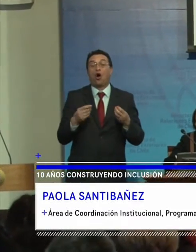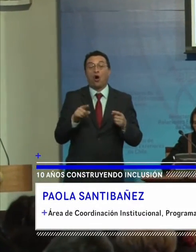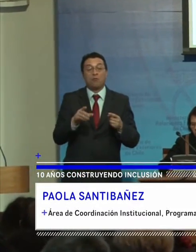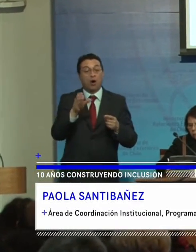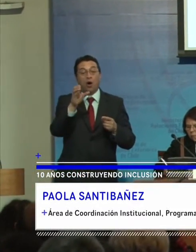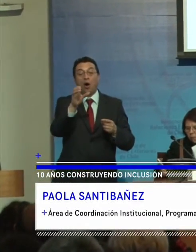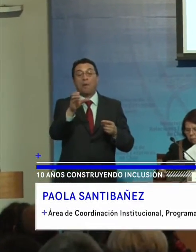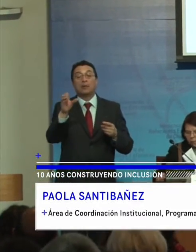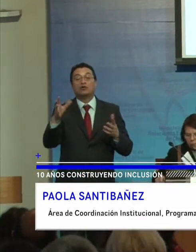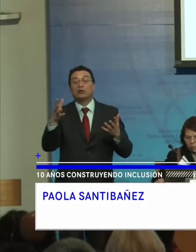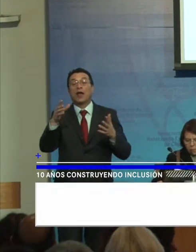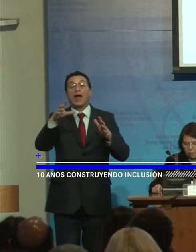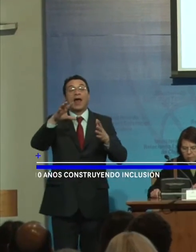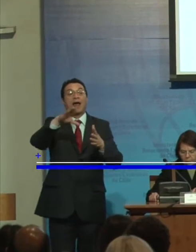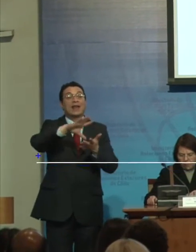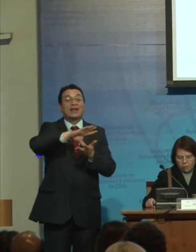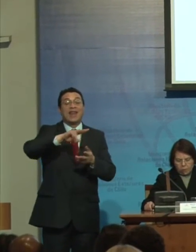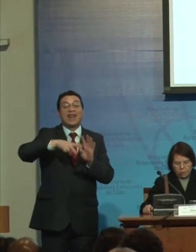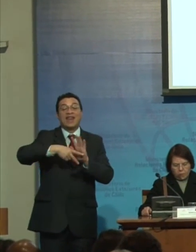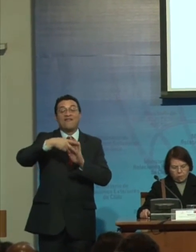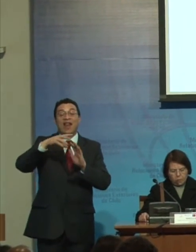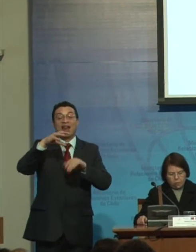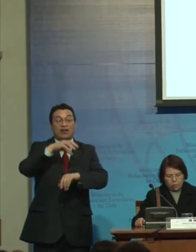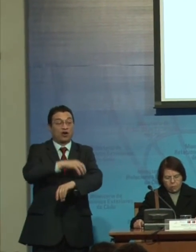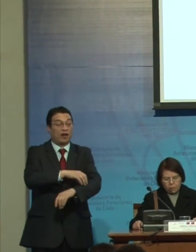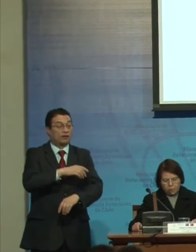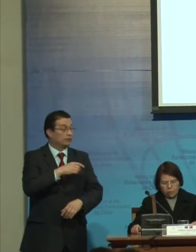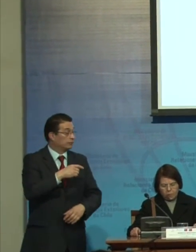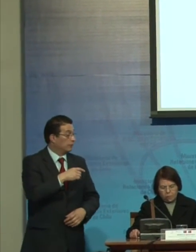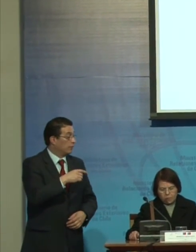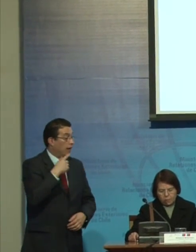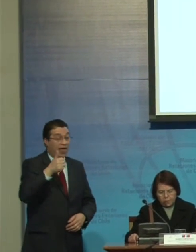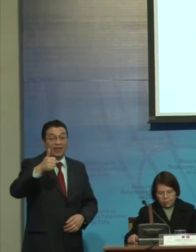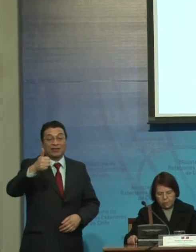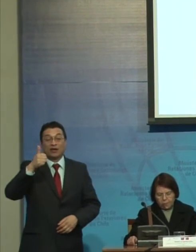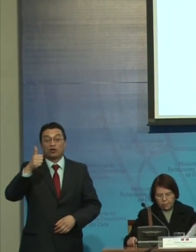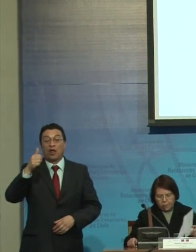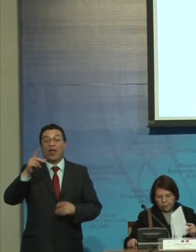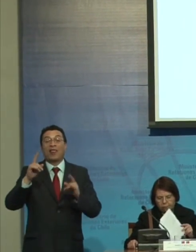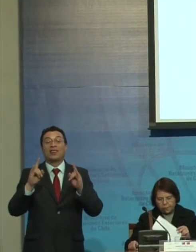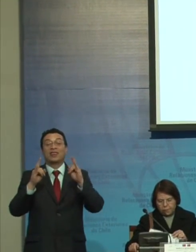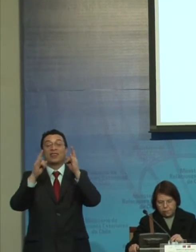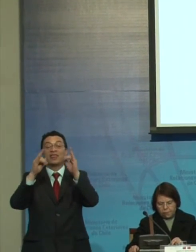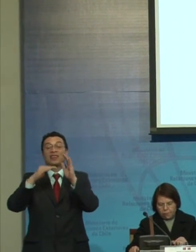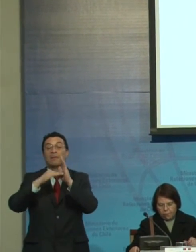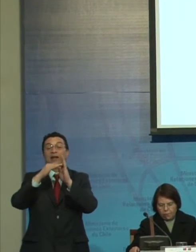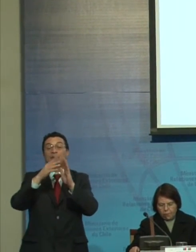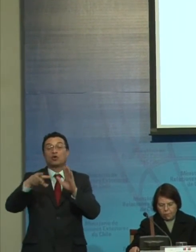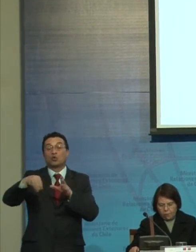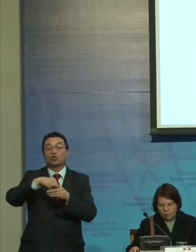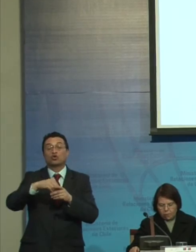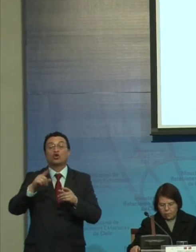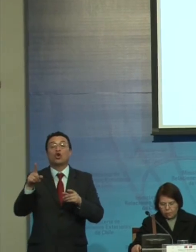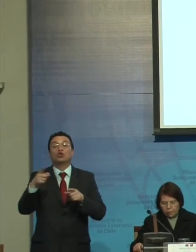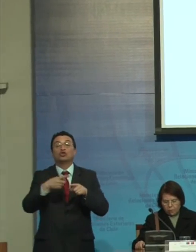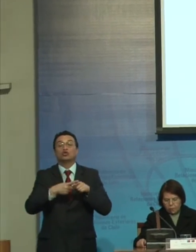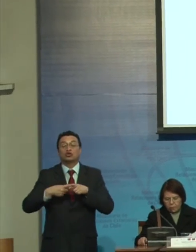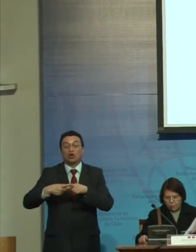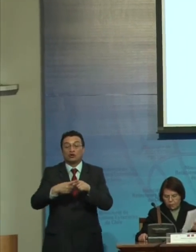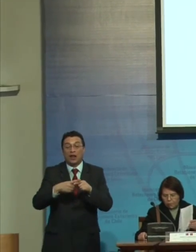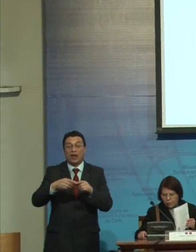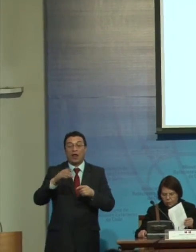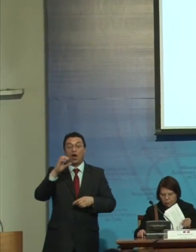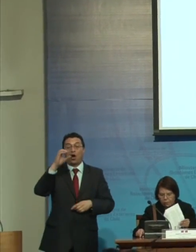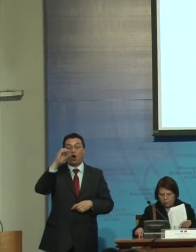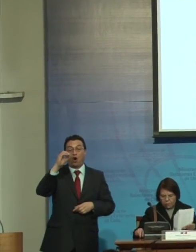convención A nivel regional Es Betilde Muñoz Pojoacian Directora del Departamento Inclusión Social De la Organización De los Estados